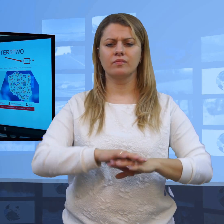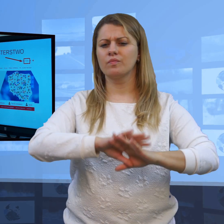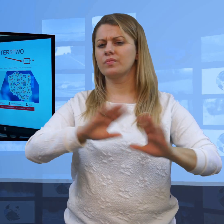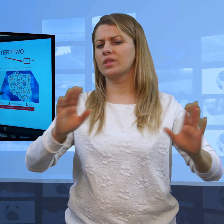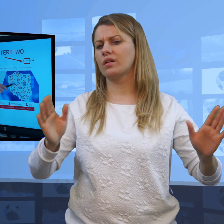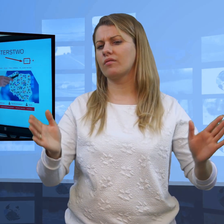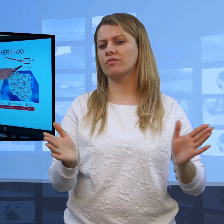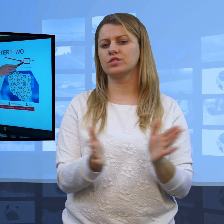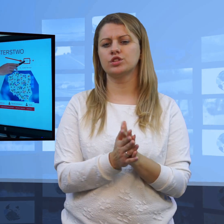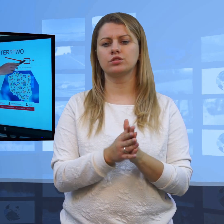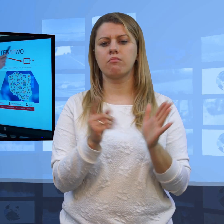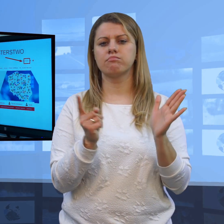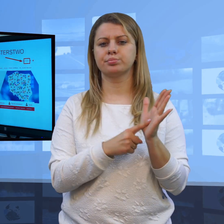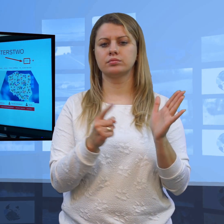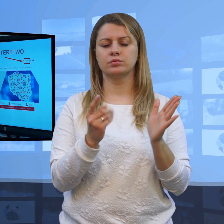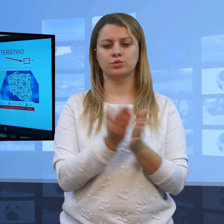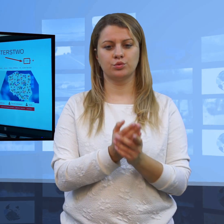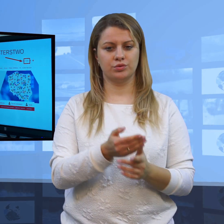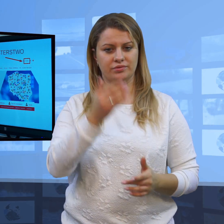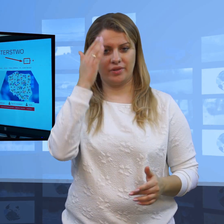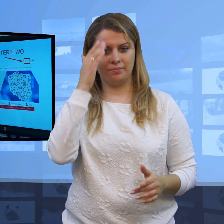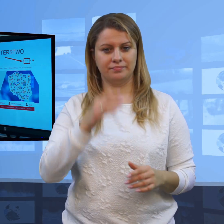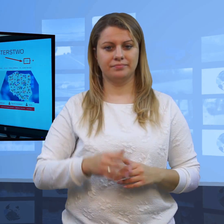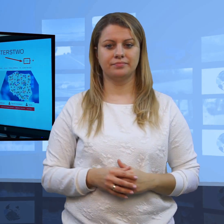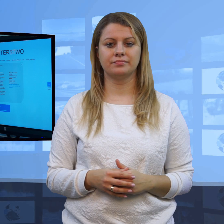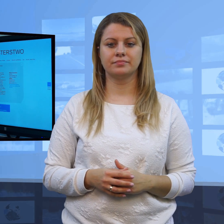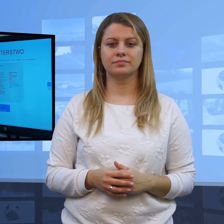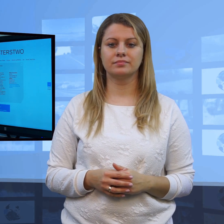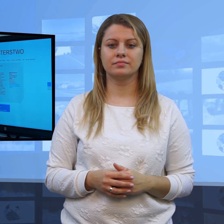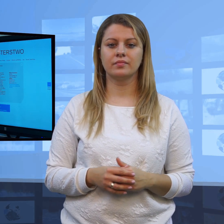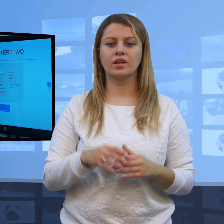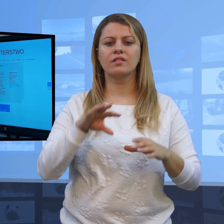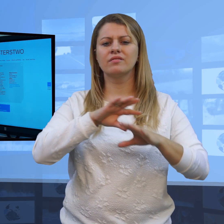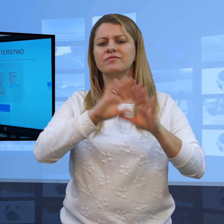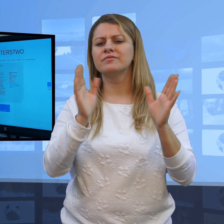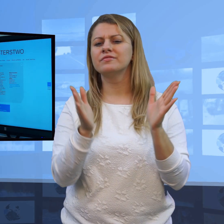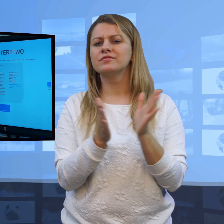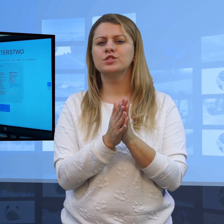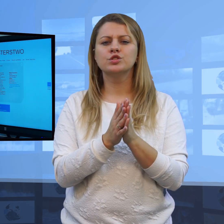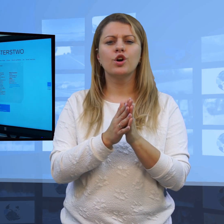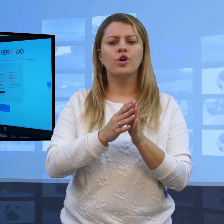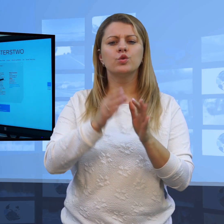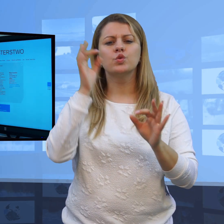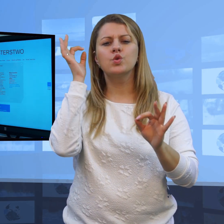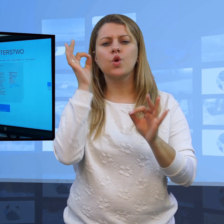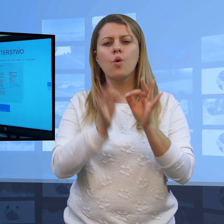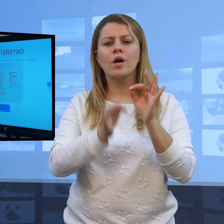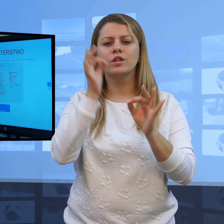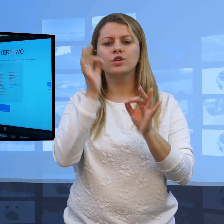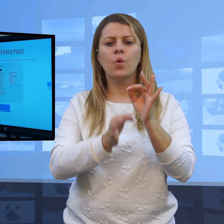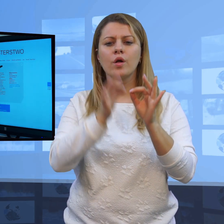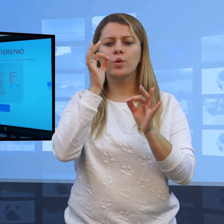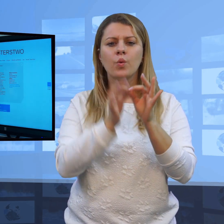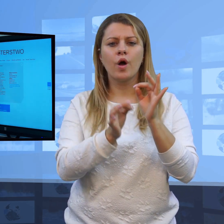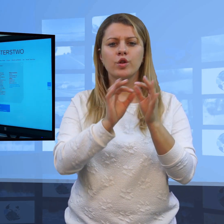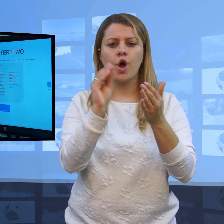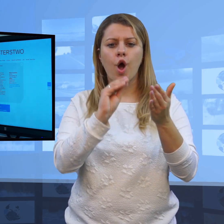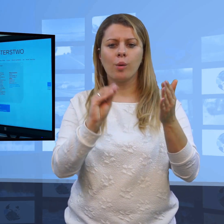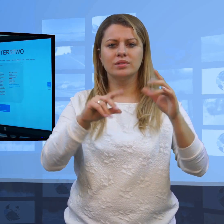Zdrowia na przykład wystarczy kliknąć na stronę kontakt i na tej stronie znajdziemy całe biuro frasy i